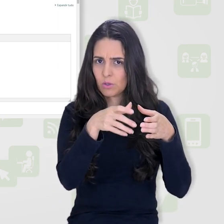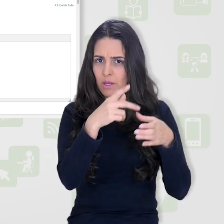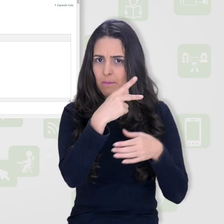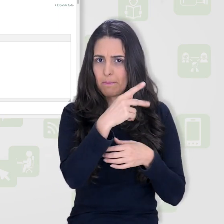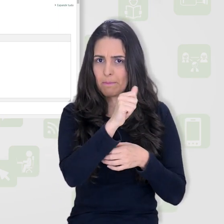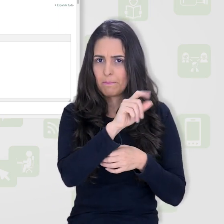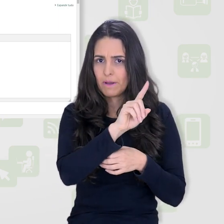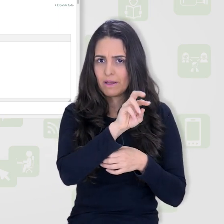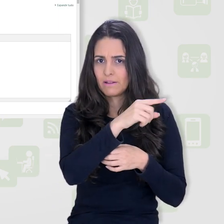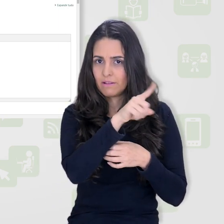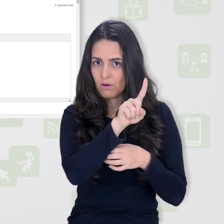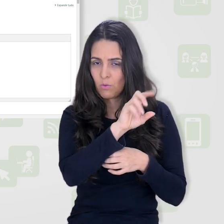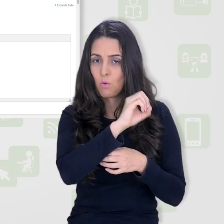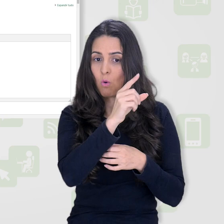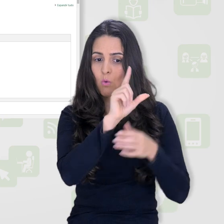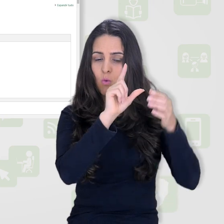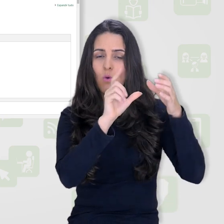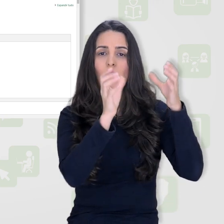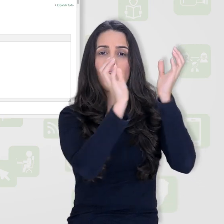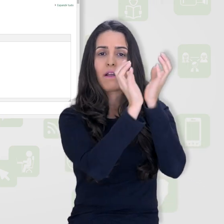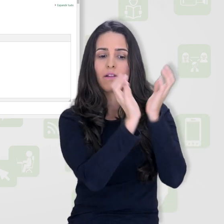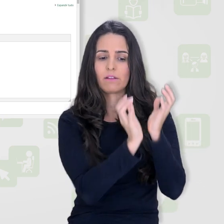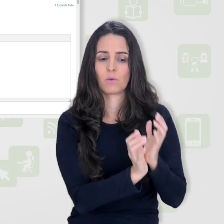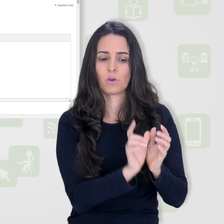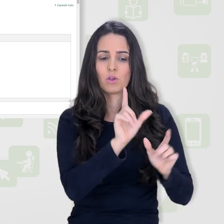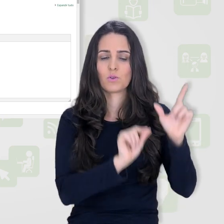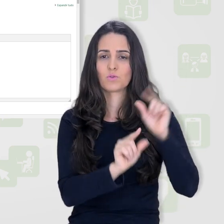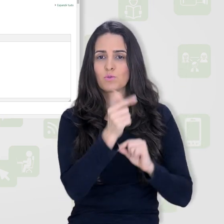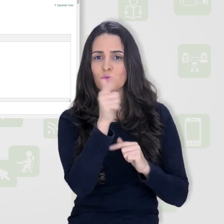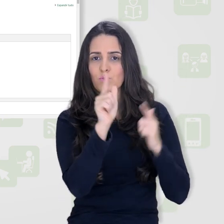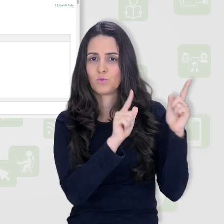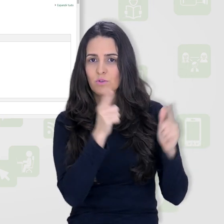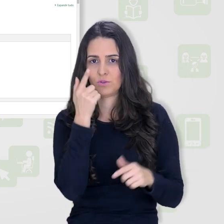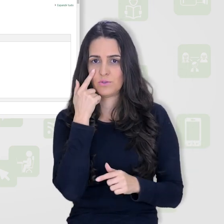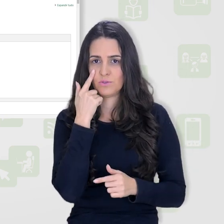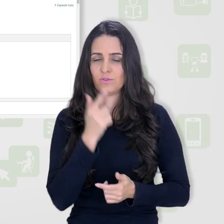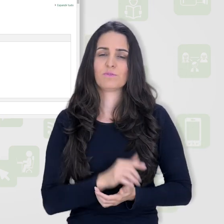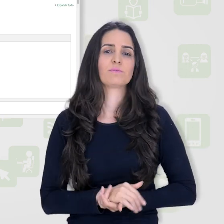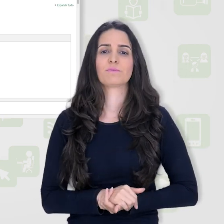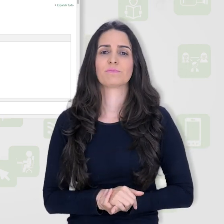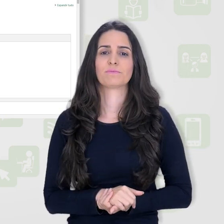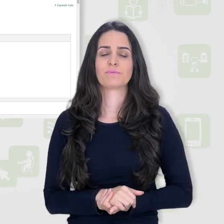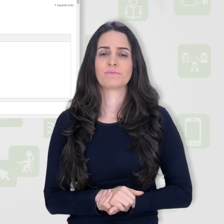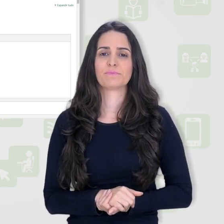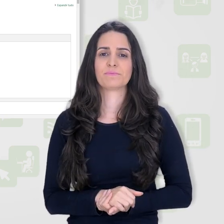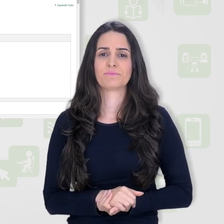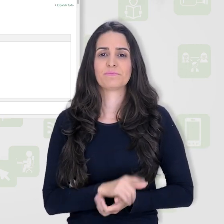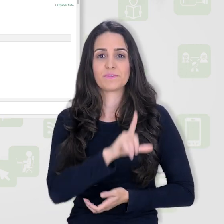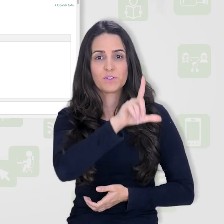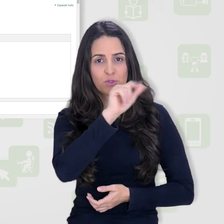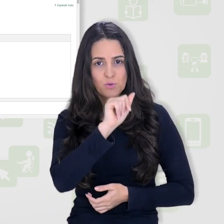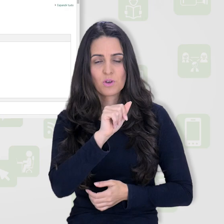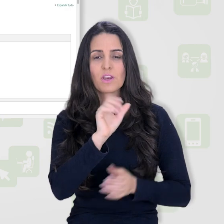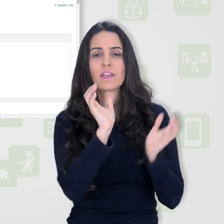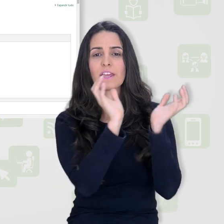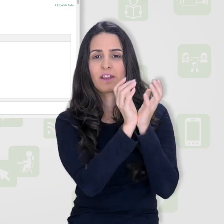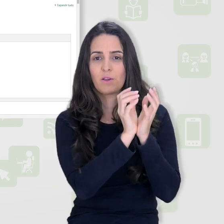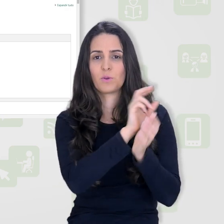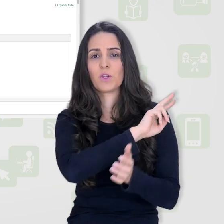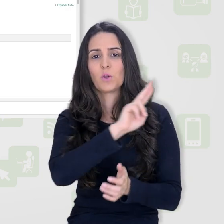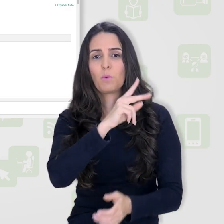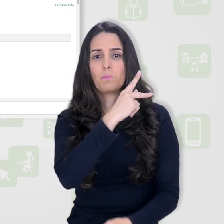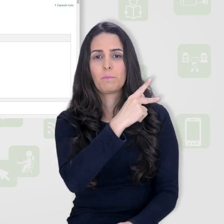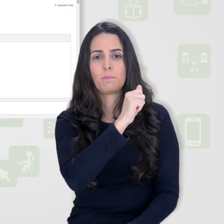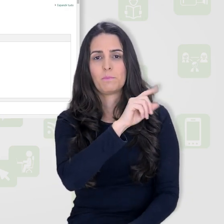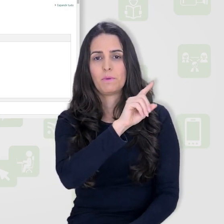ou até mesmo já criá-la dentro de uma categoria específica. Vamos aqui no nosso exemplo usar a padrão. O nome da